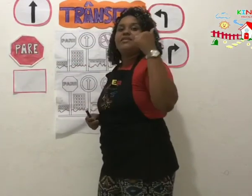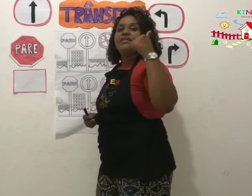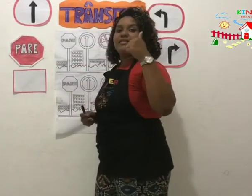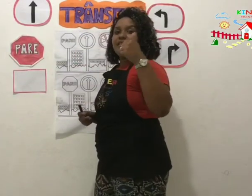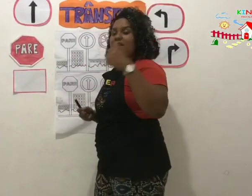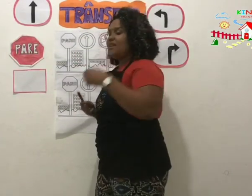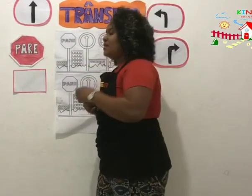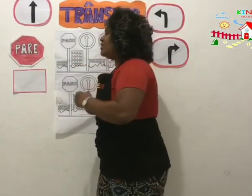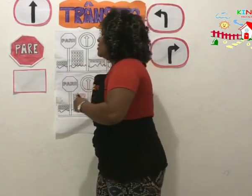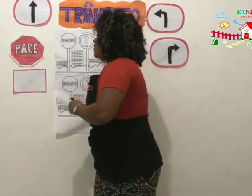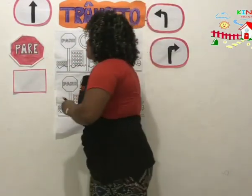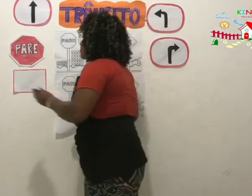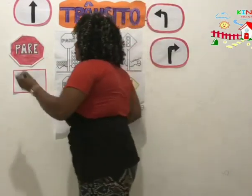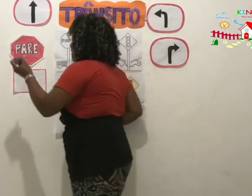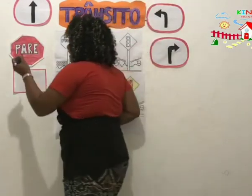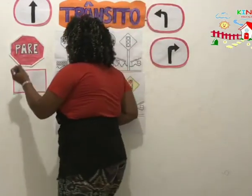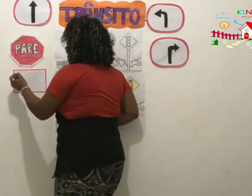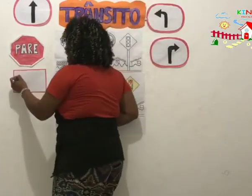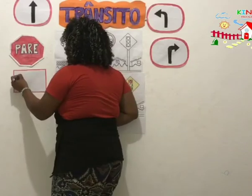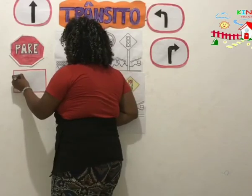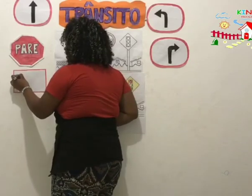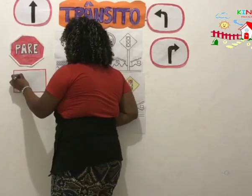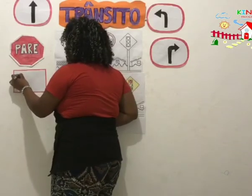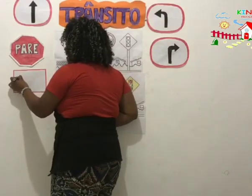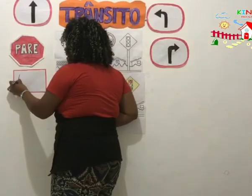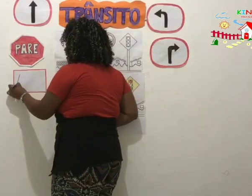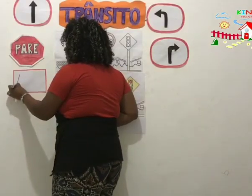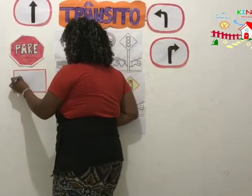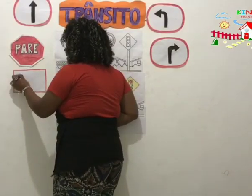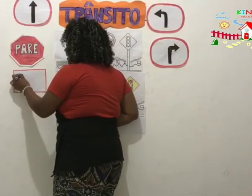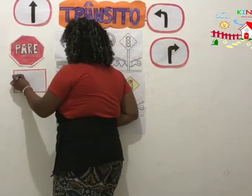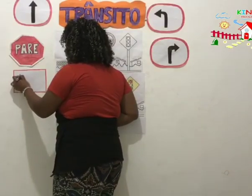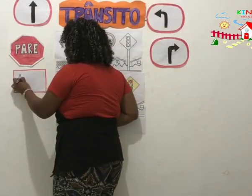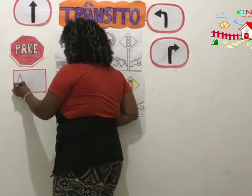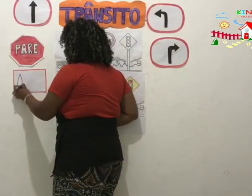Sim! Então, vamos colocar a letra A aqui, ó, bem no quadradinho.